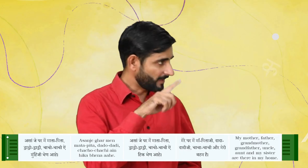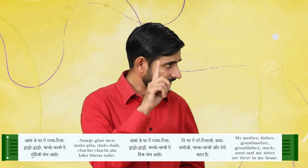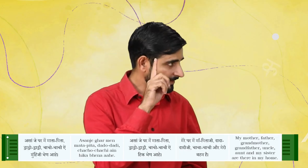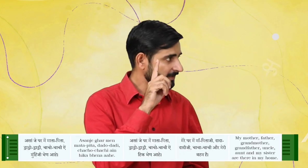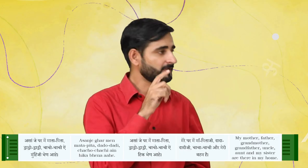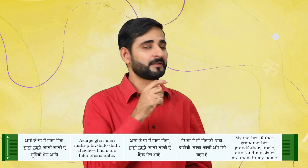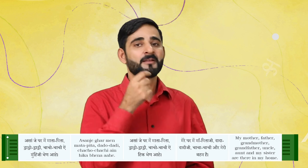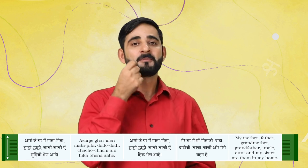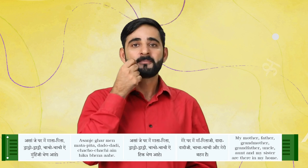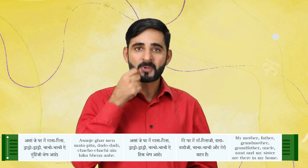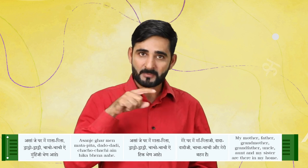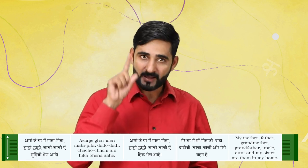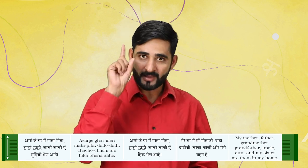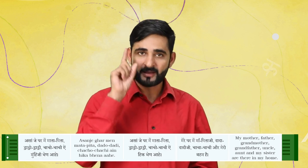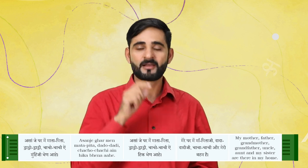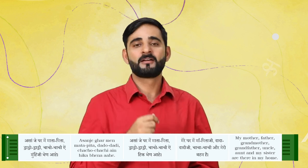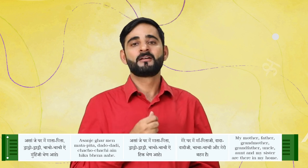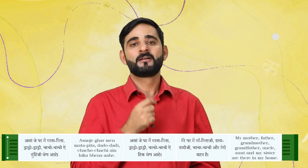चाचो चाची एं मुहिंजी भेन आहे